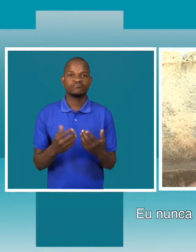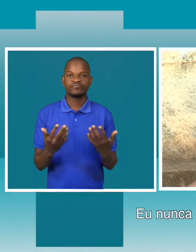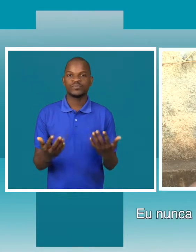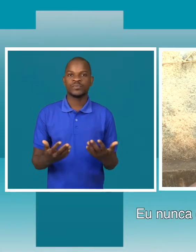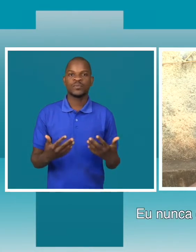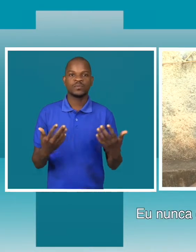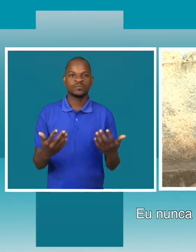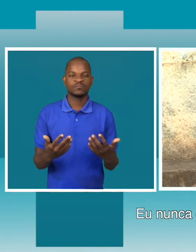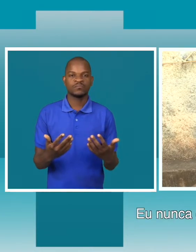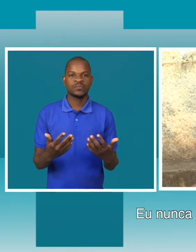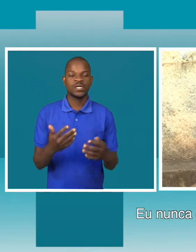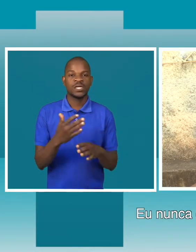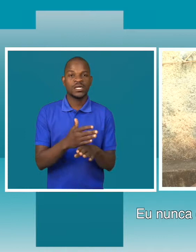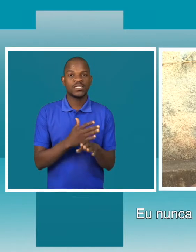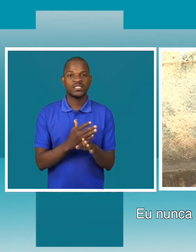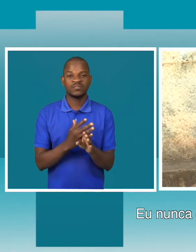Eu nunca fui no lar.